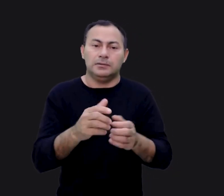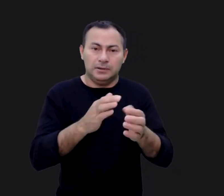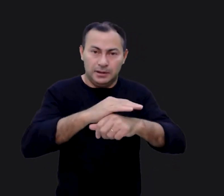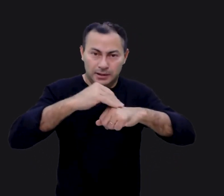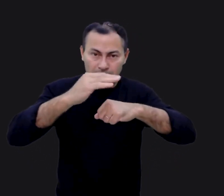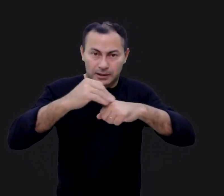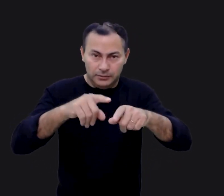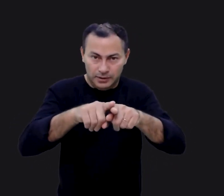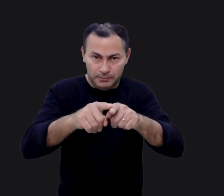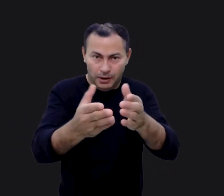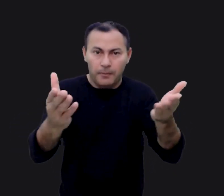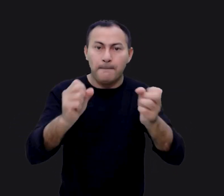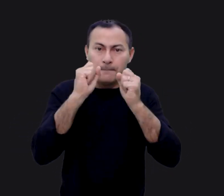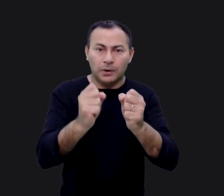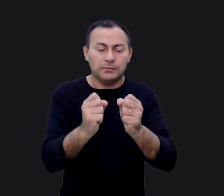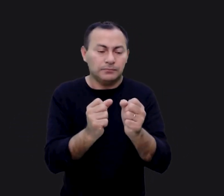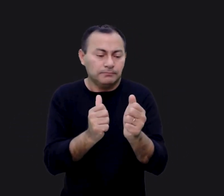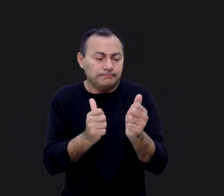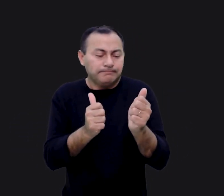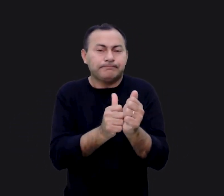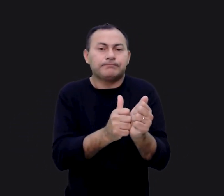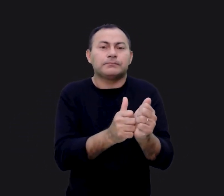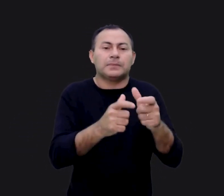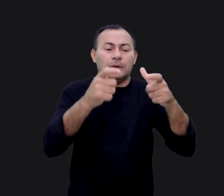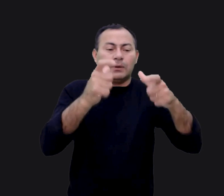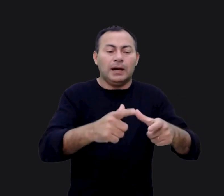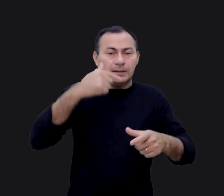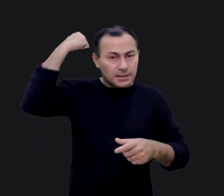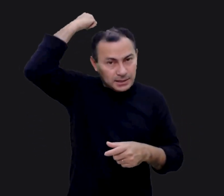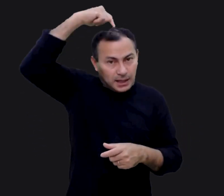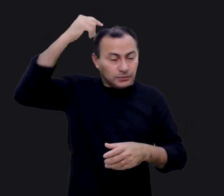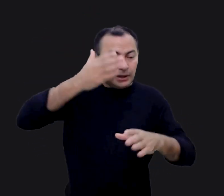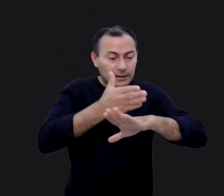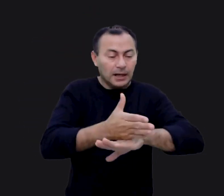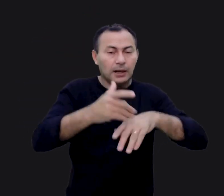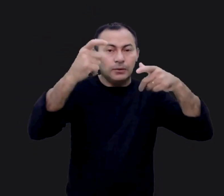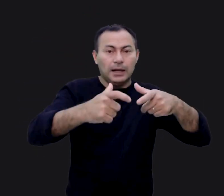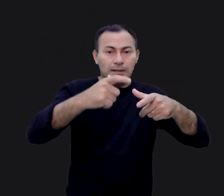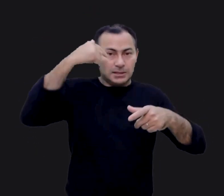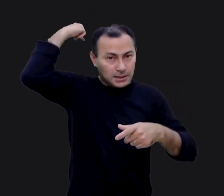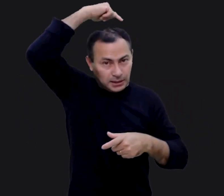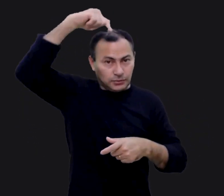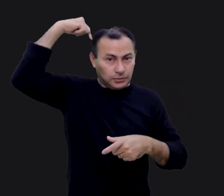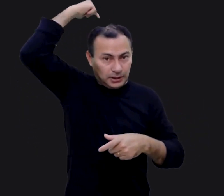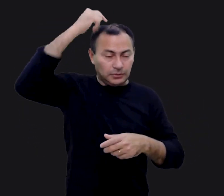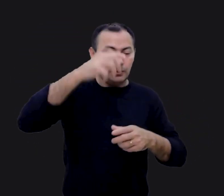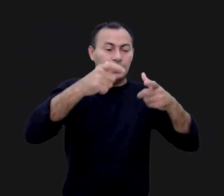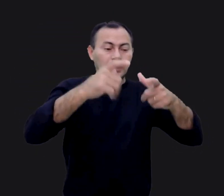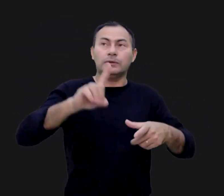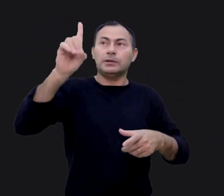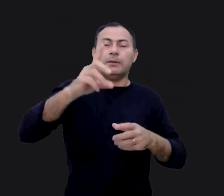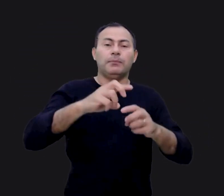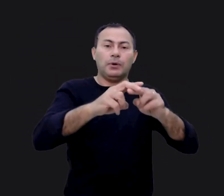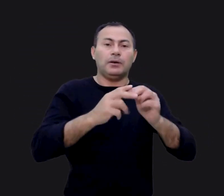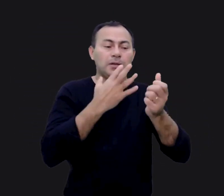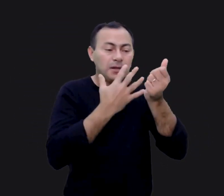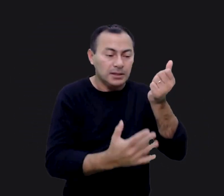queridos irmãos, agora podemos nos achegar ao lugar santo dos santos onde Deus está por causa do sangue de Jesus.